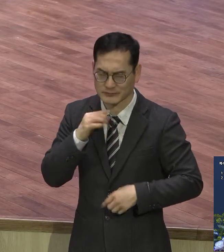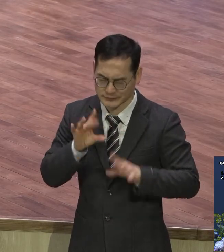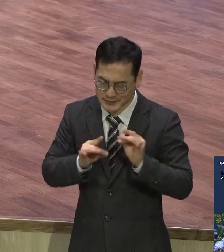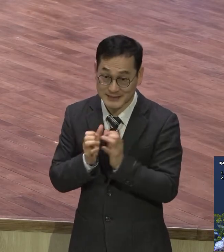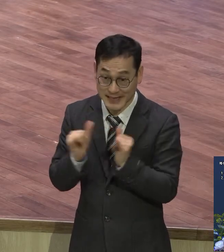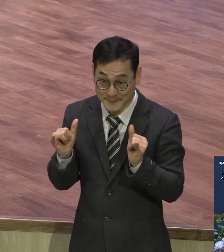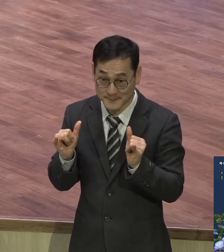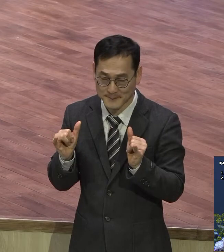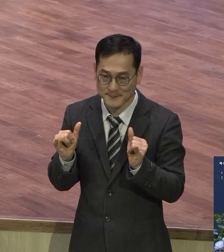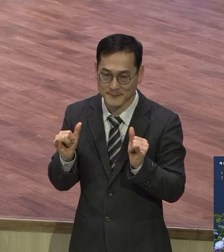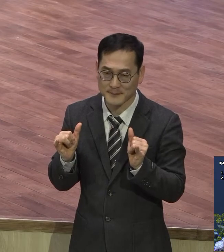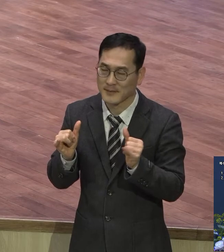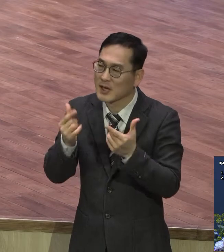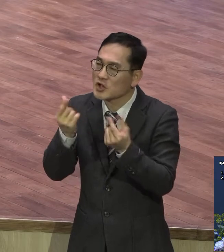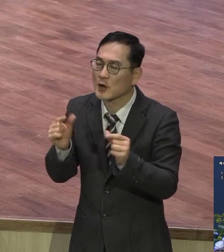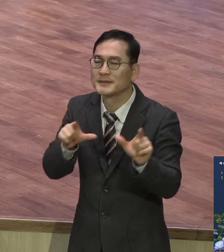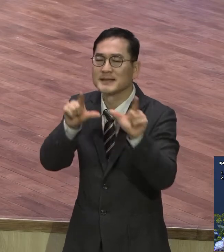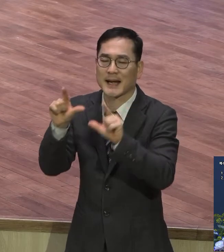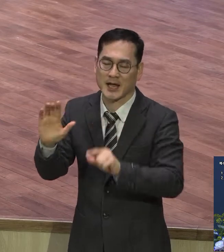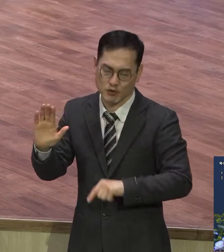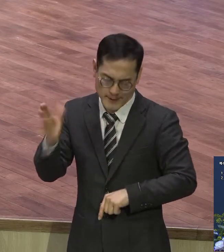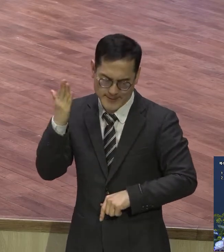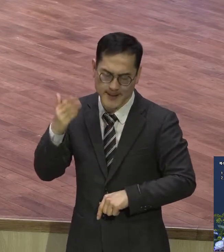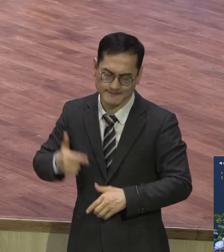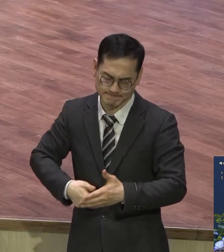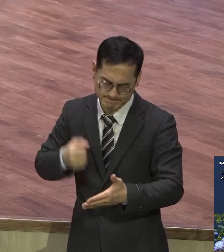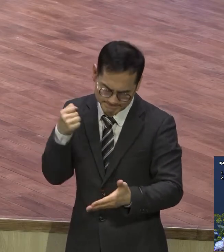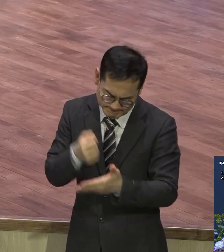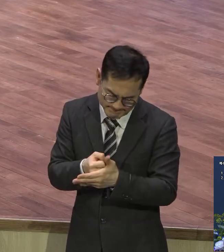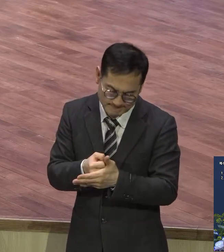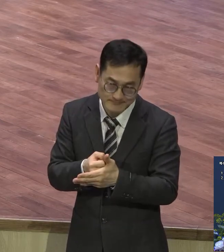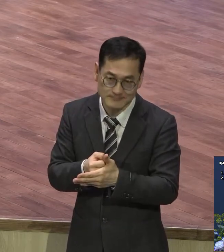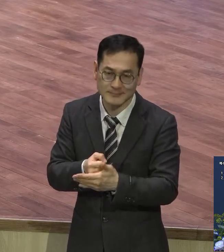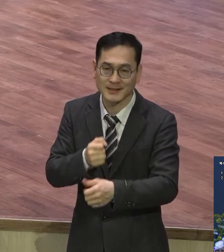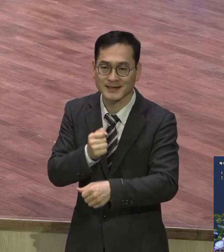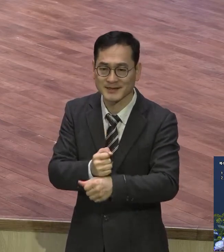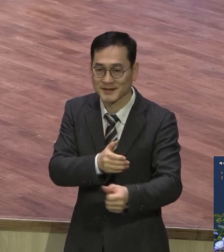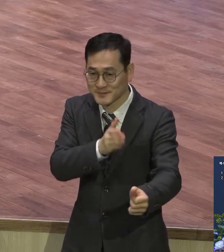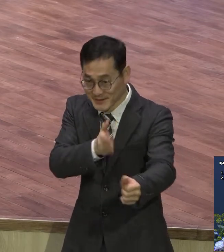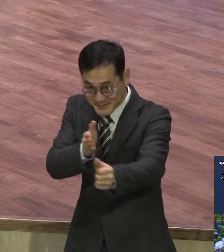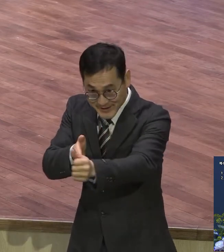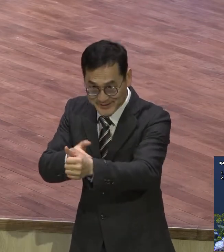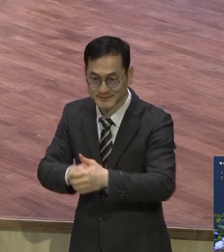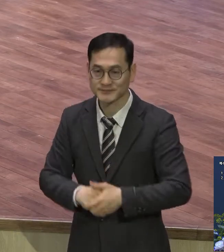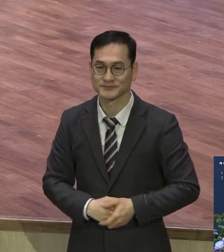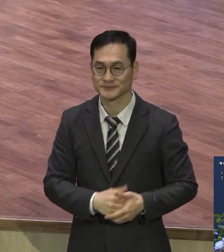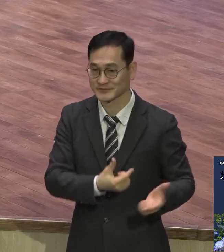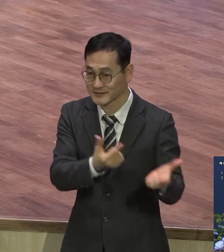되겠구나 결단하는 그런 보금의 생대기를 주민으로 축복합니다 기도합시다